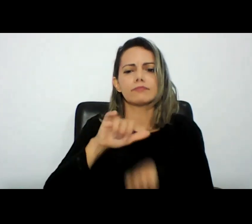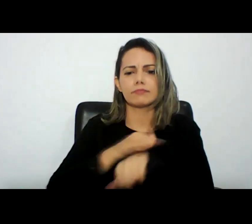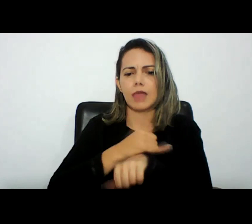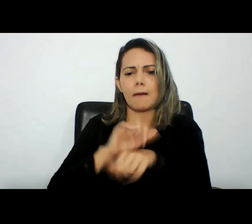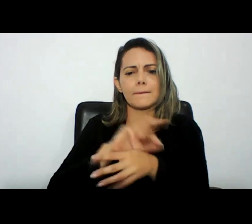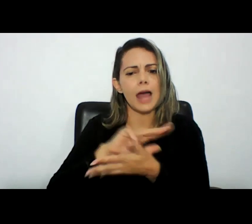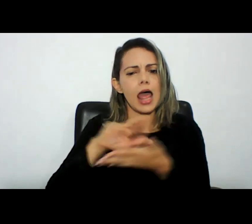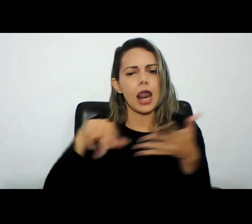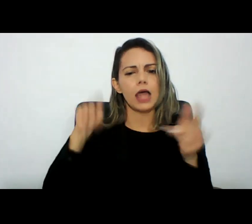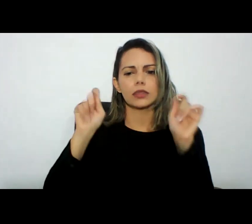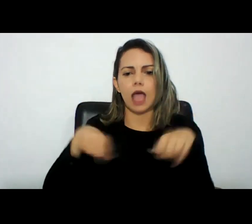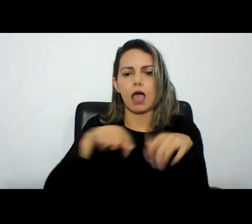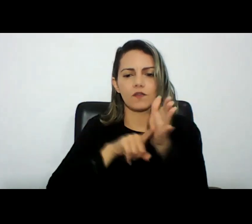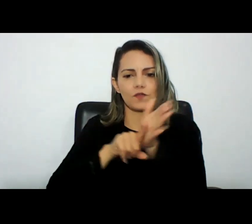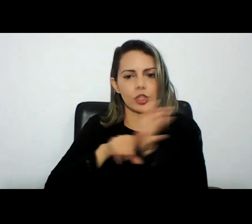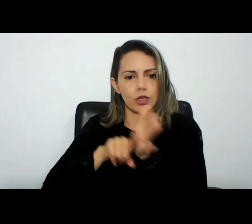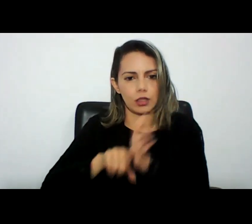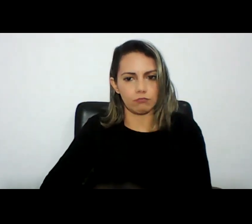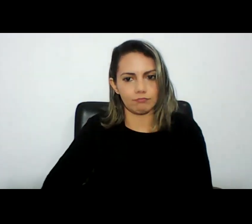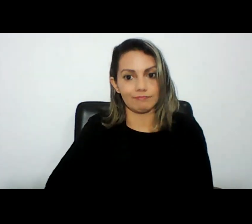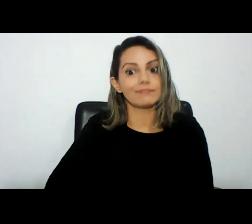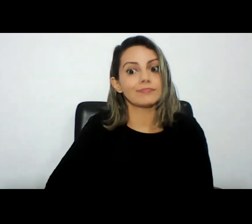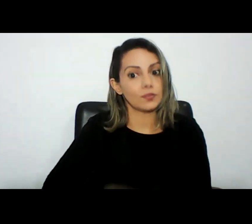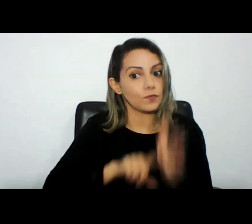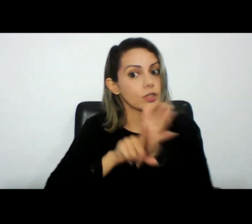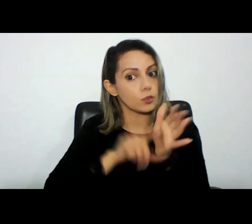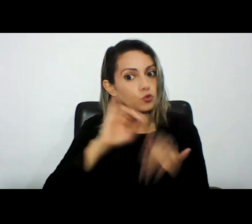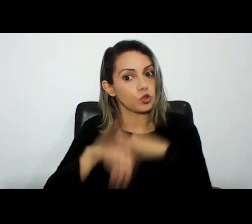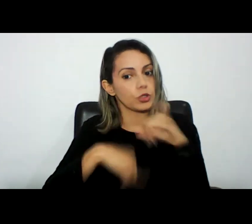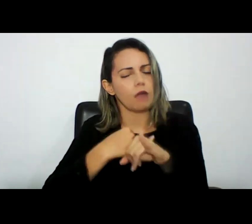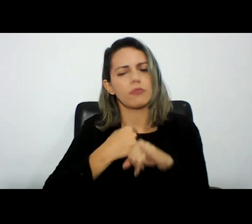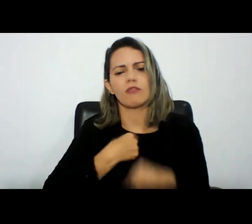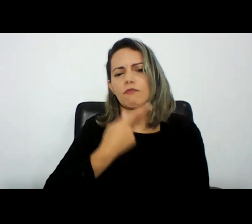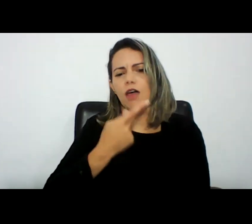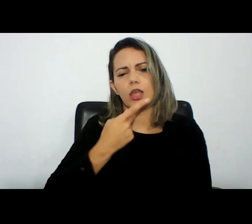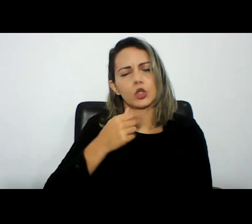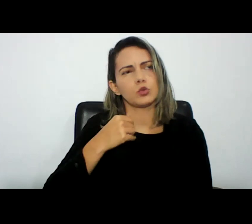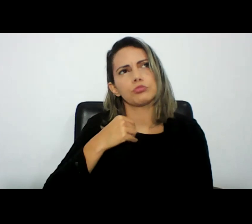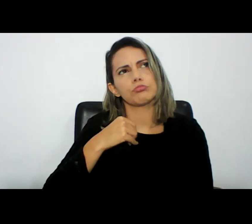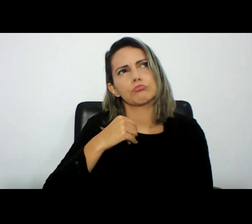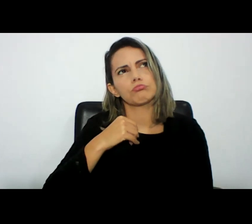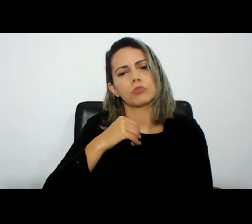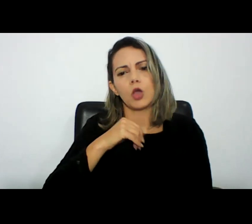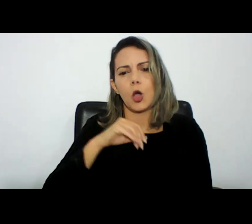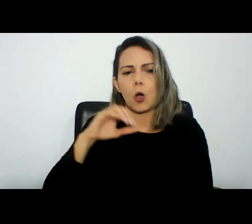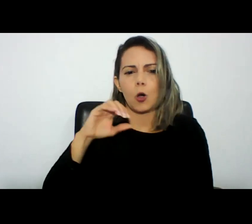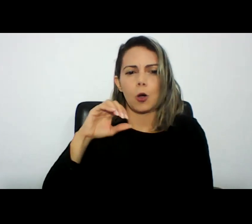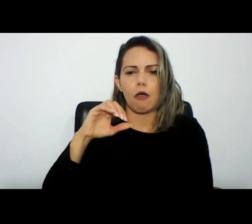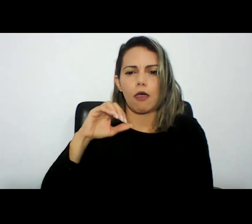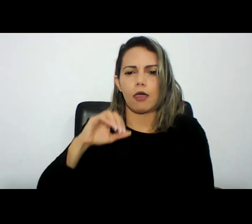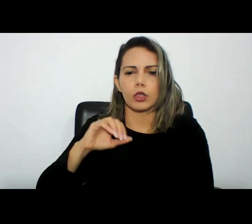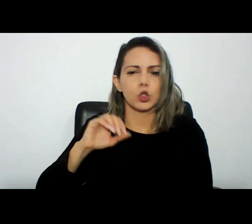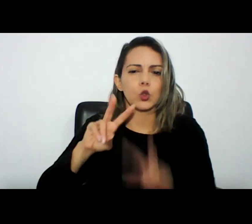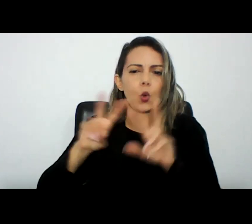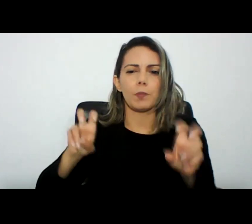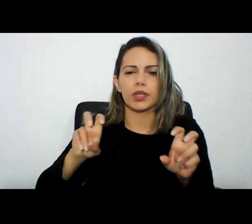investigação digital não estou falando mais do open source das fontes abertas